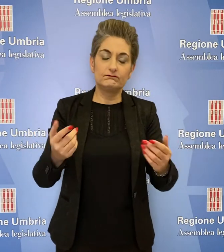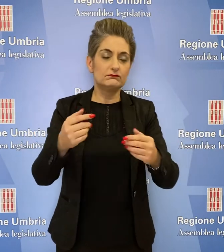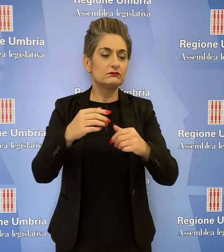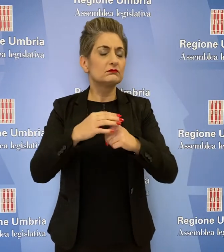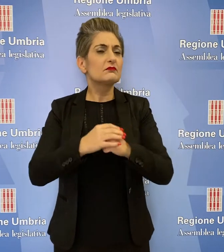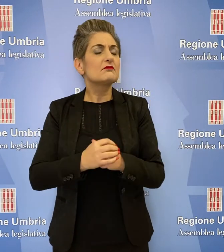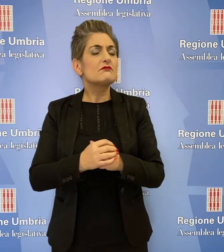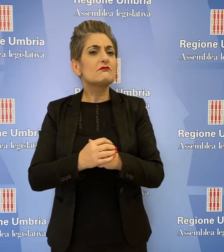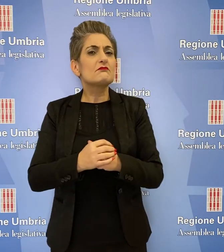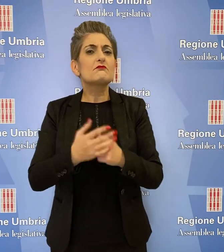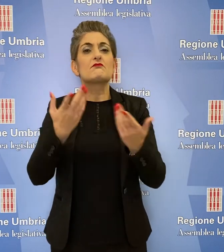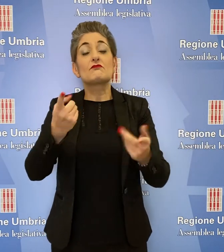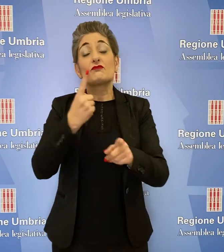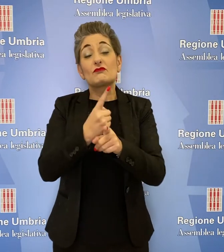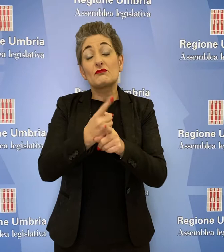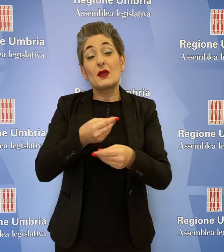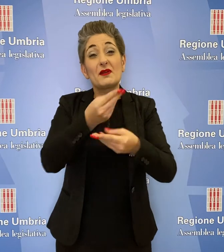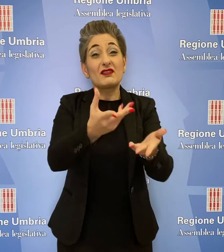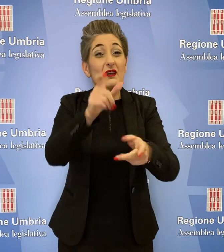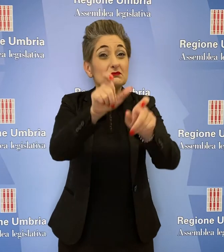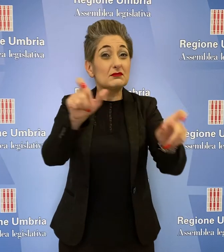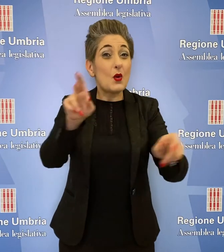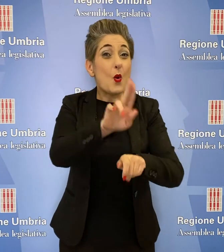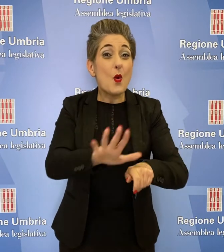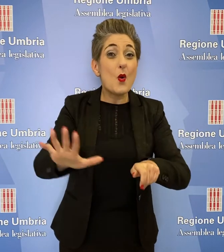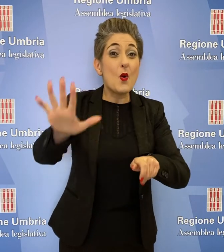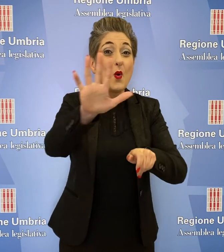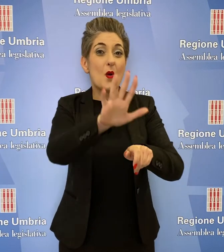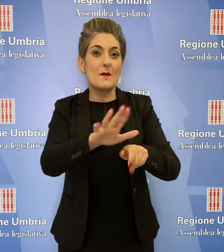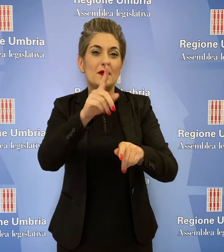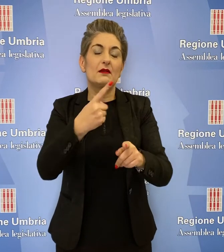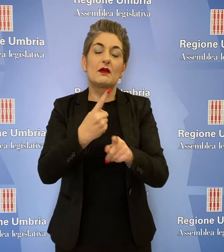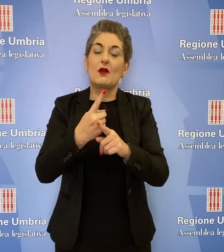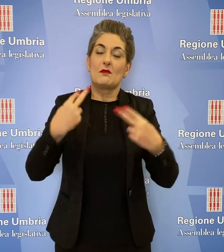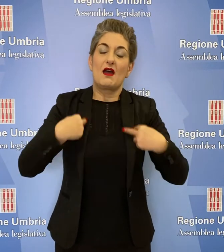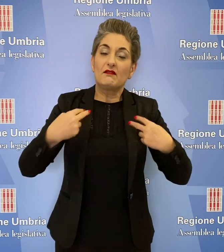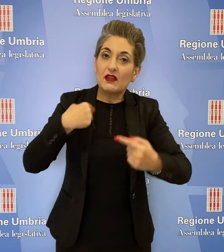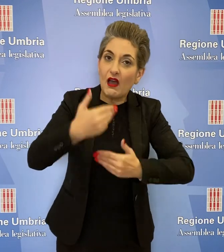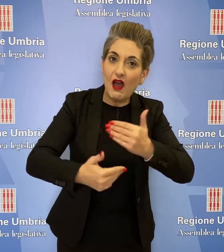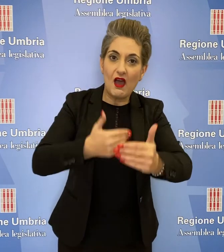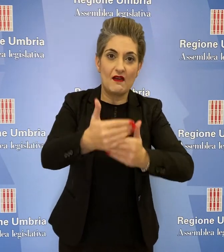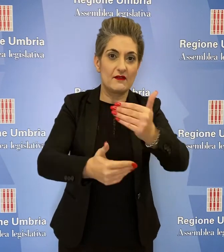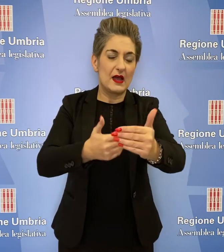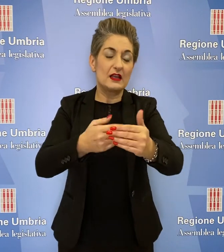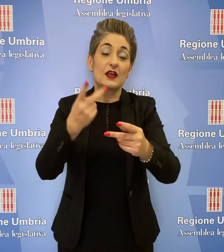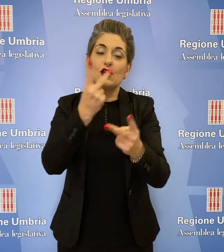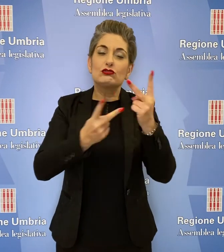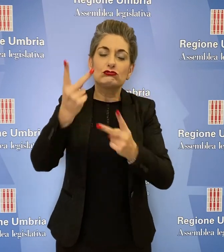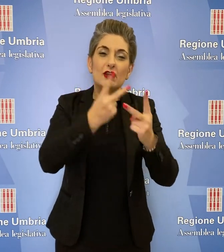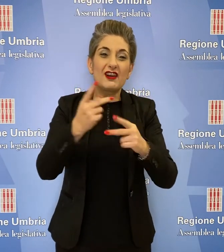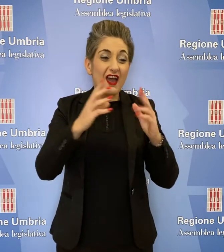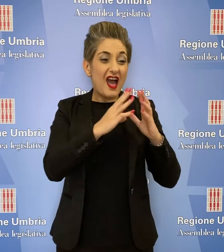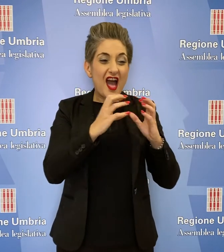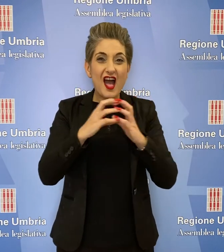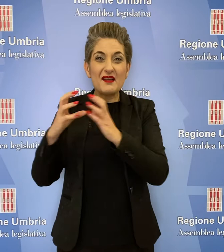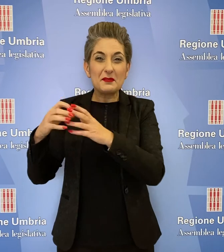Dovremo preoccuparci di fornire a tutti gli Umbri le risorse per sopravvivere, evitando la scomparsa delle